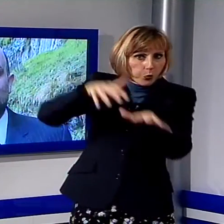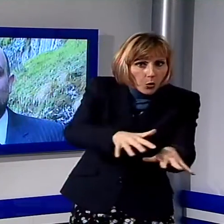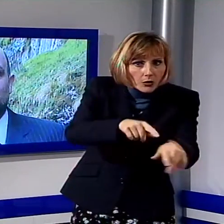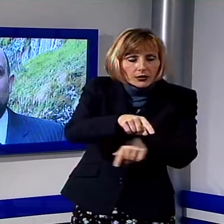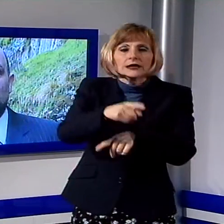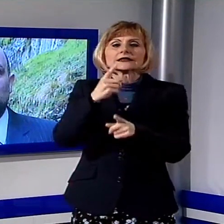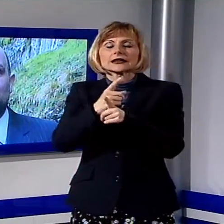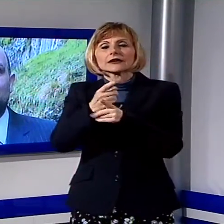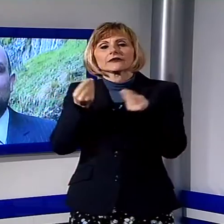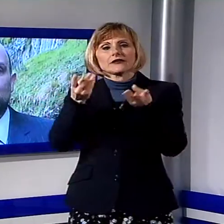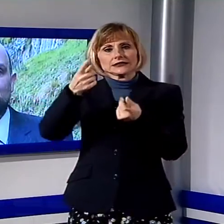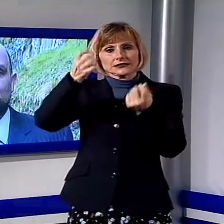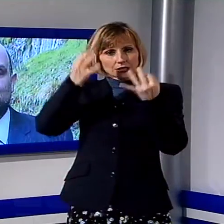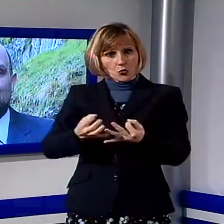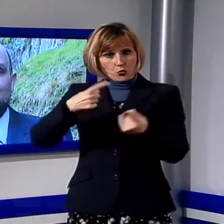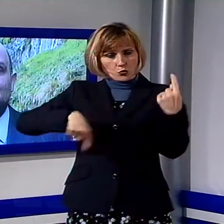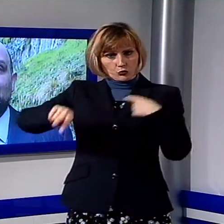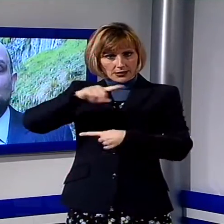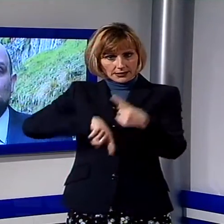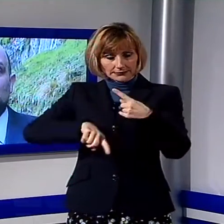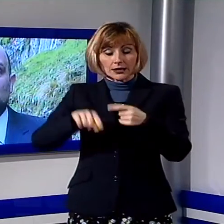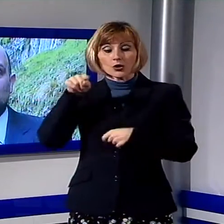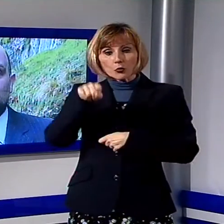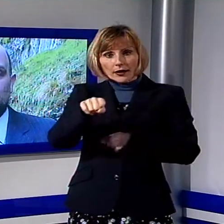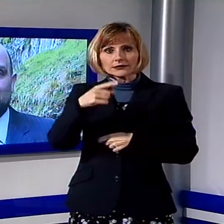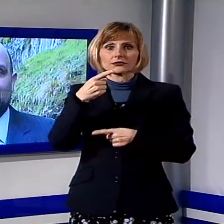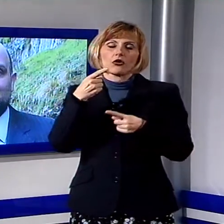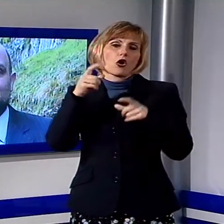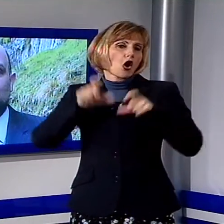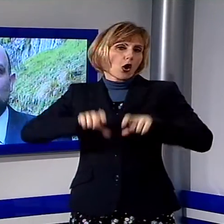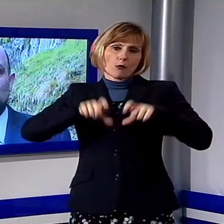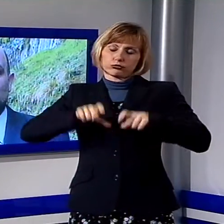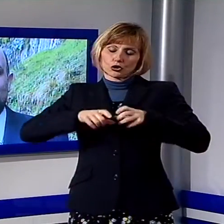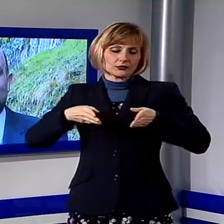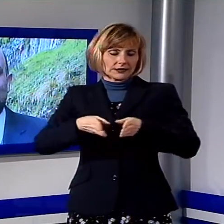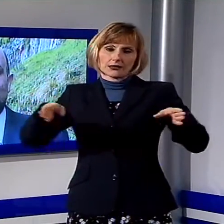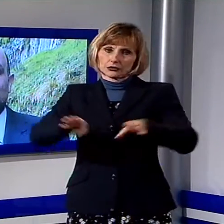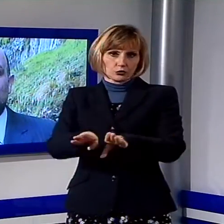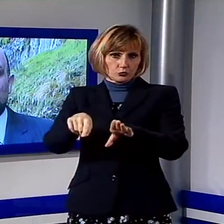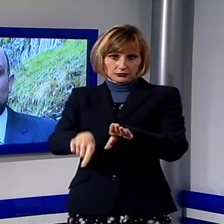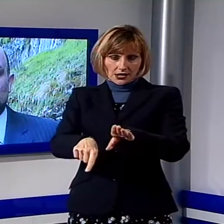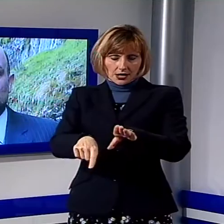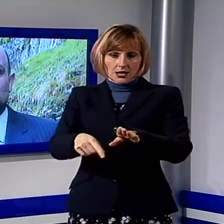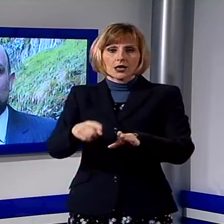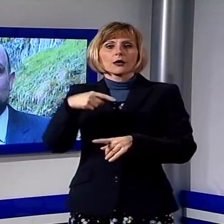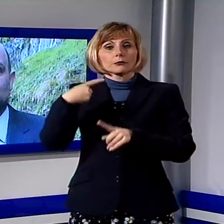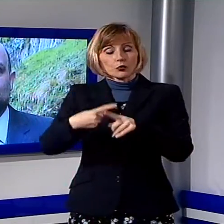viabilità. Questo è il dato principale che obbliga il collega di Molazzano a tenere chiusa quella strada e mette tutti noi in apprensione.